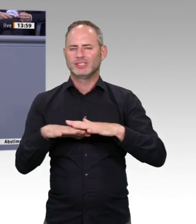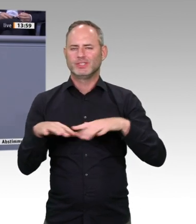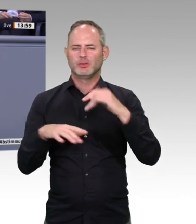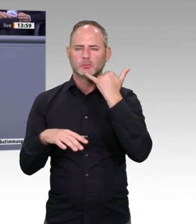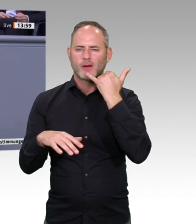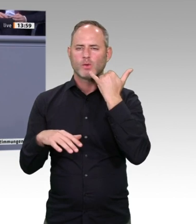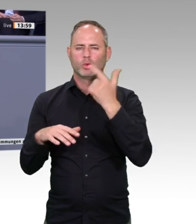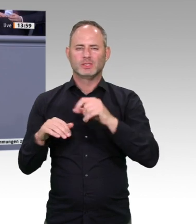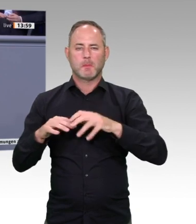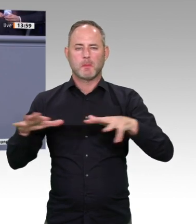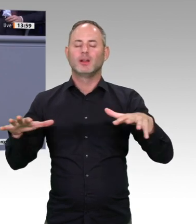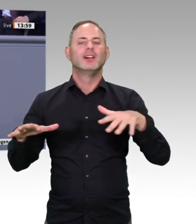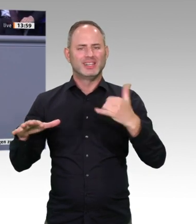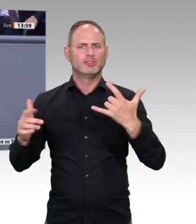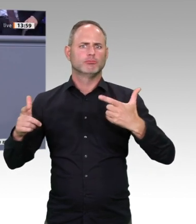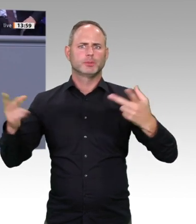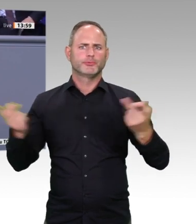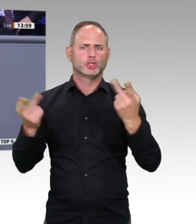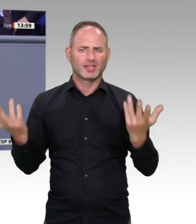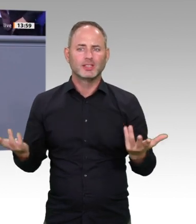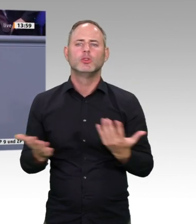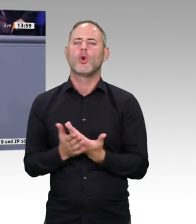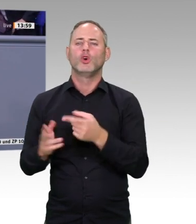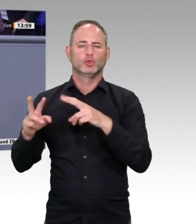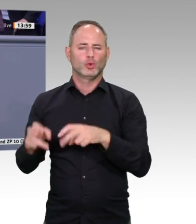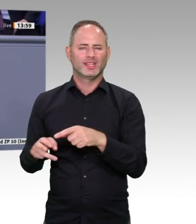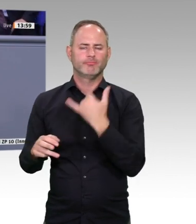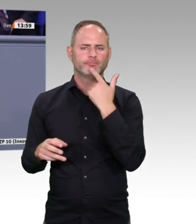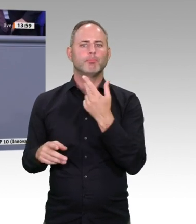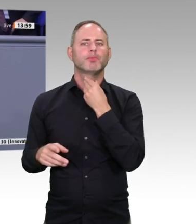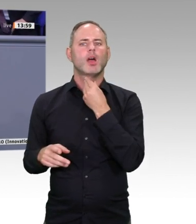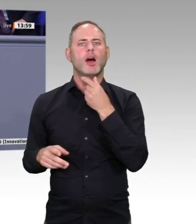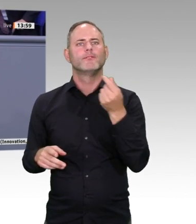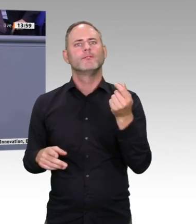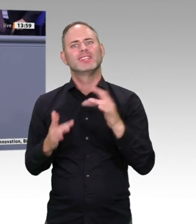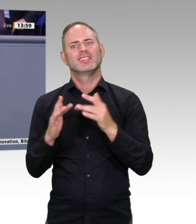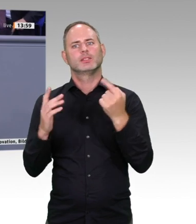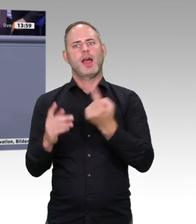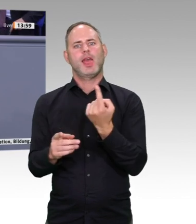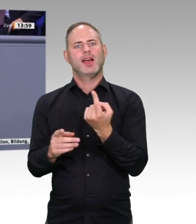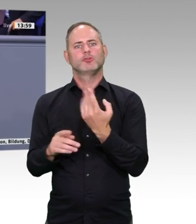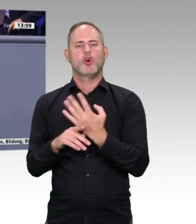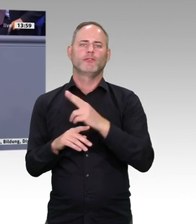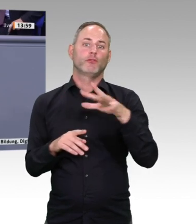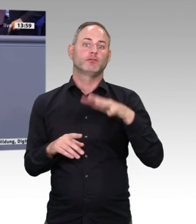eben wesentlich weniger Energie benötigen, Energie einsparen, weil wir natürlich auch zukünftig Energie für diese